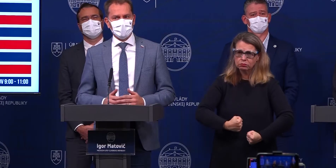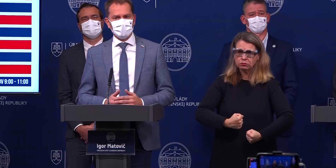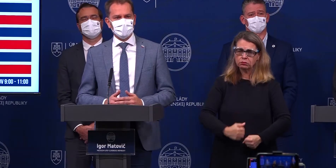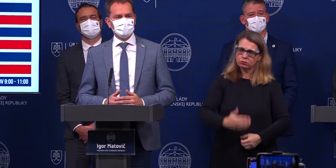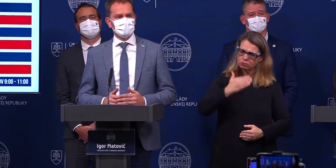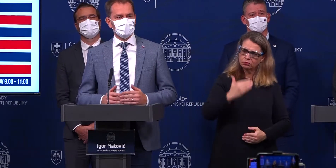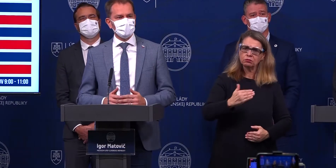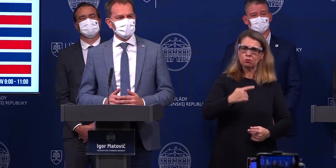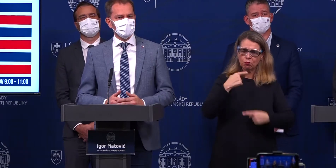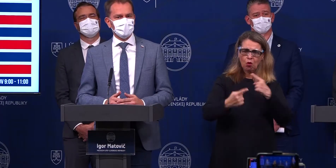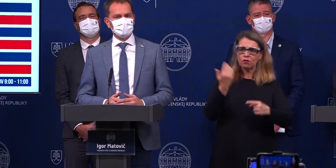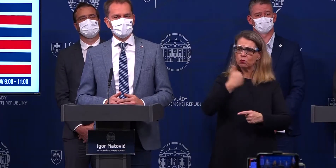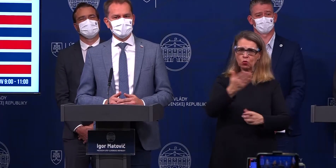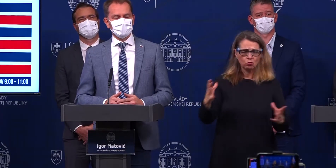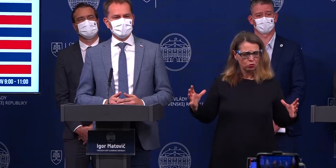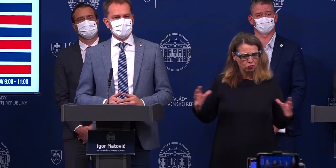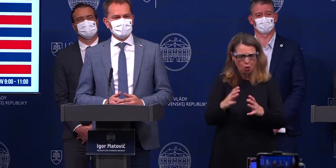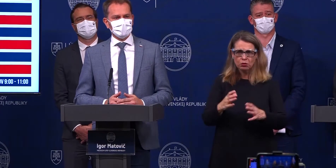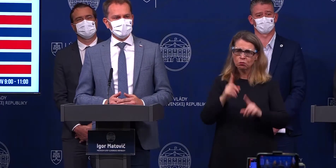čelom a povedať im, že zomknime sa,